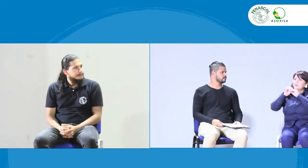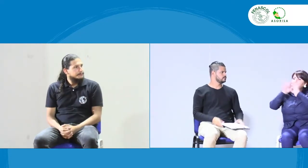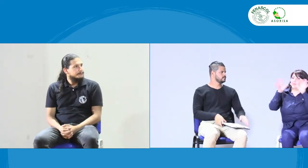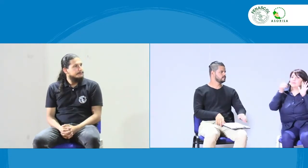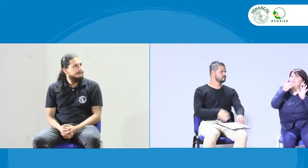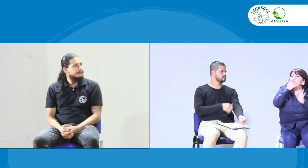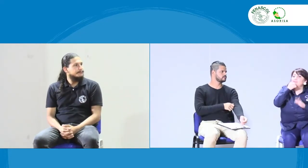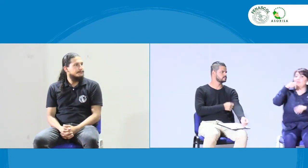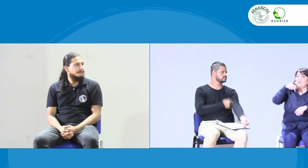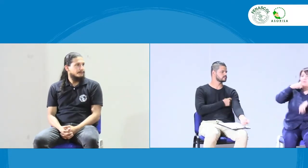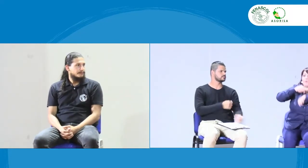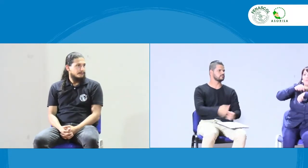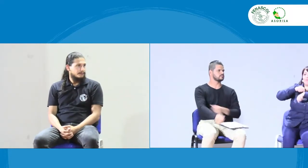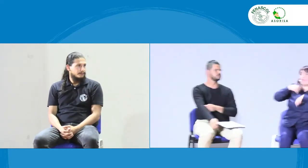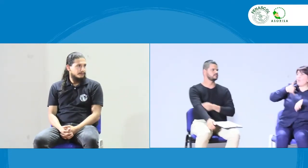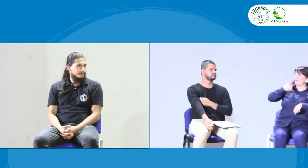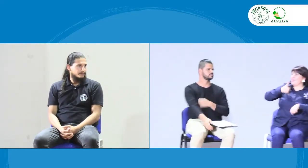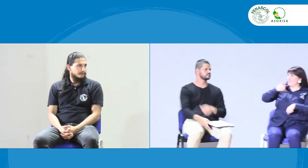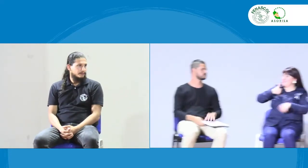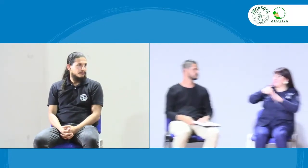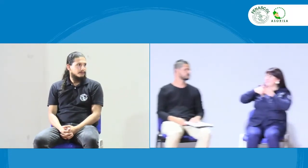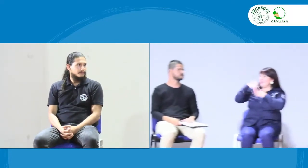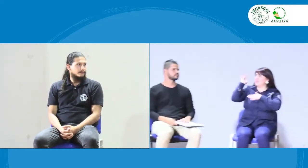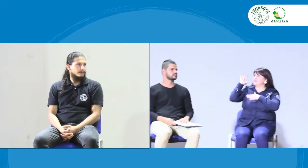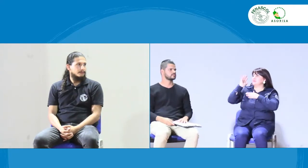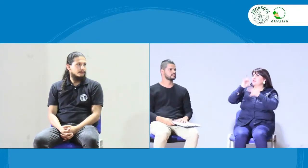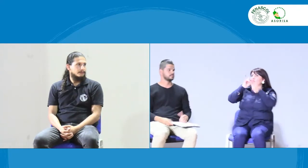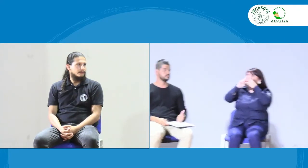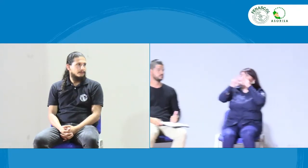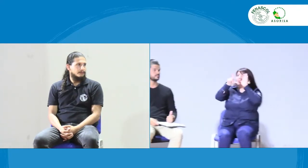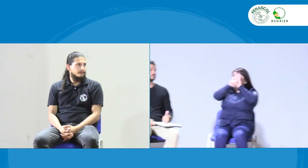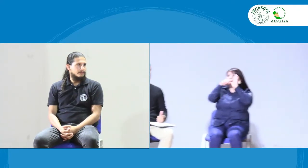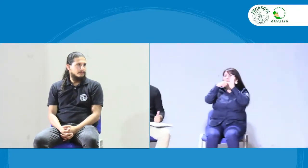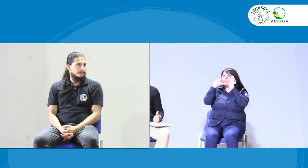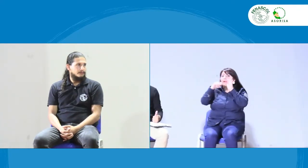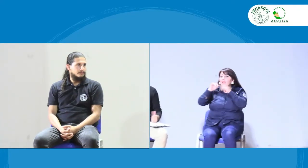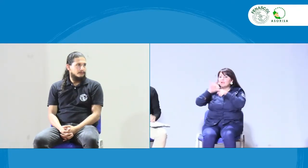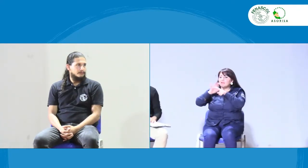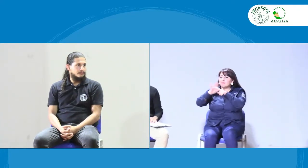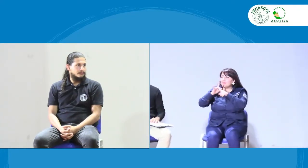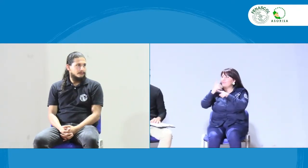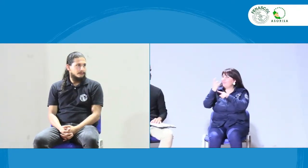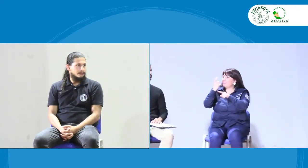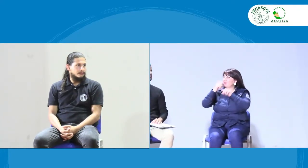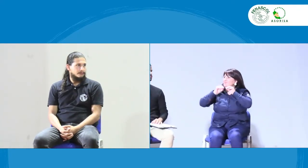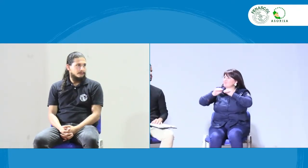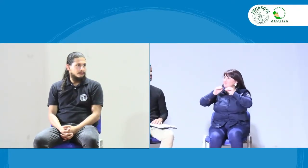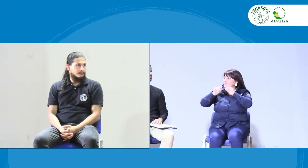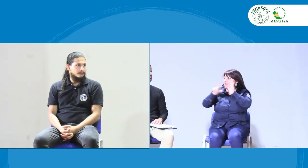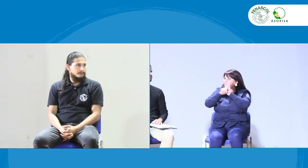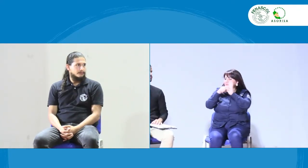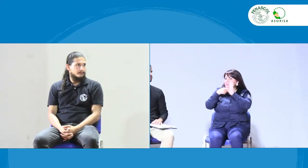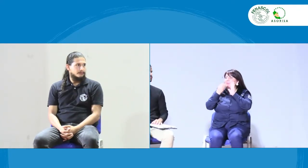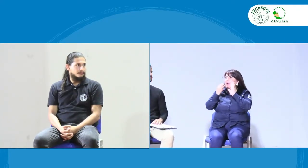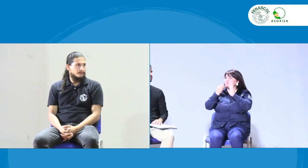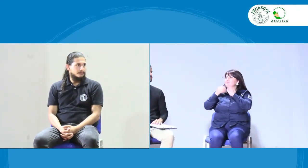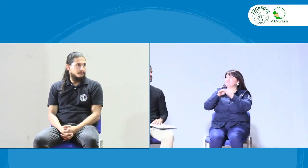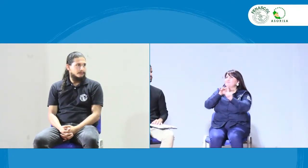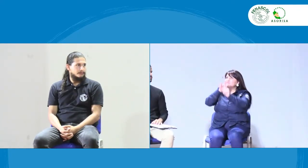es importante esta promoción. Aparte de eso, es importante aclarar que en este momento los jóvenes conocemos las leyes, pero